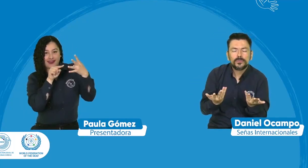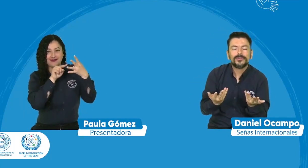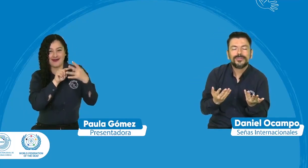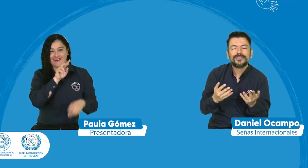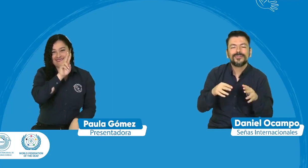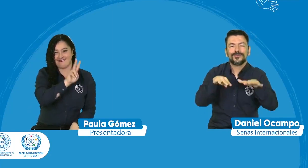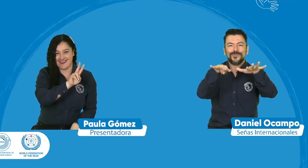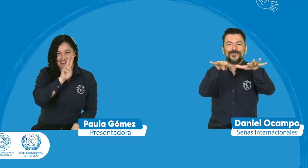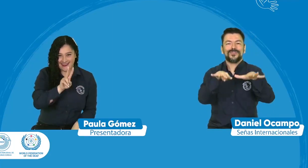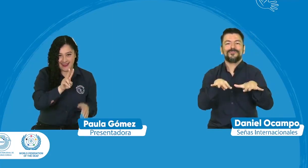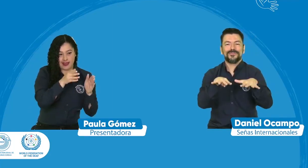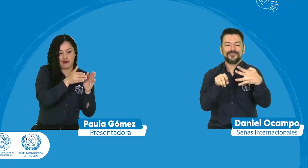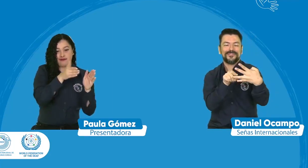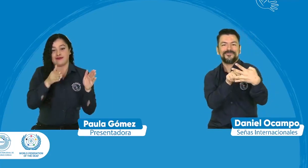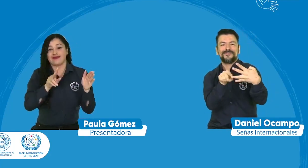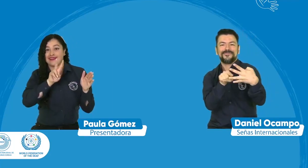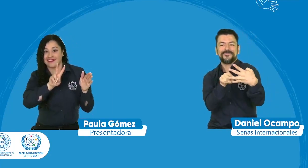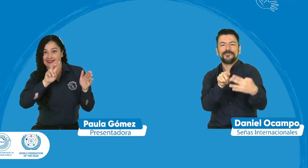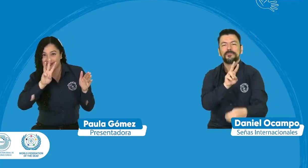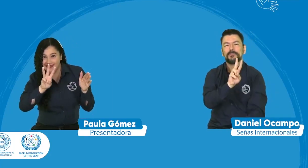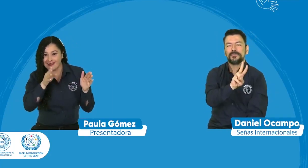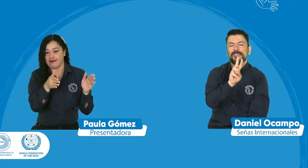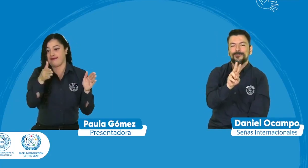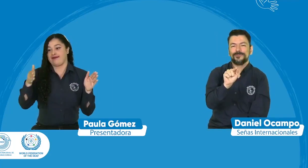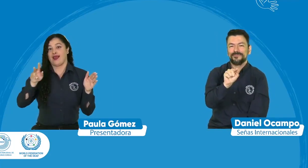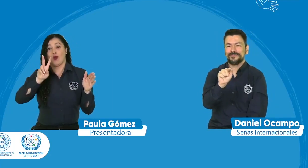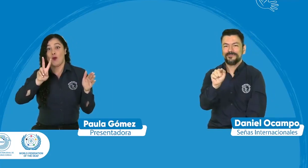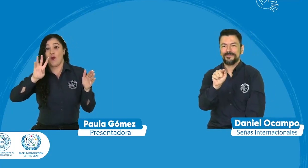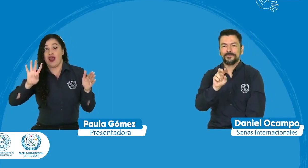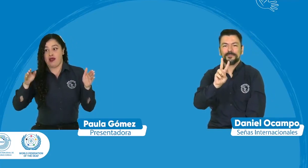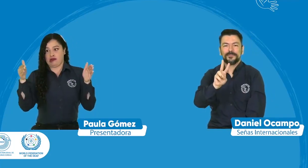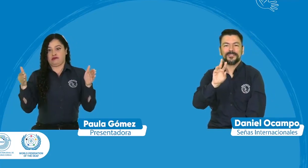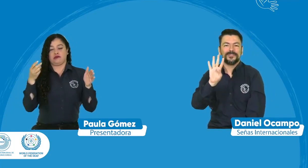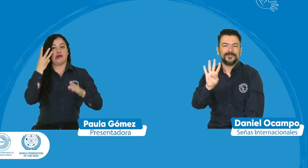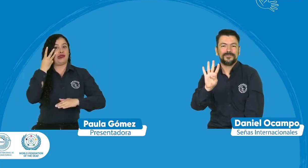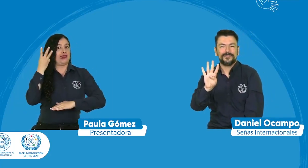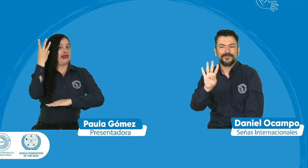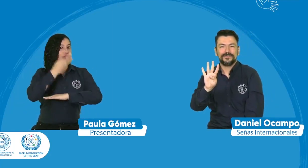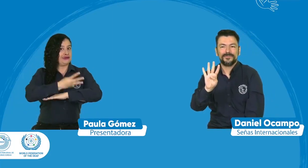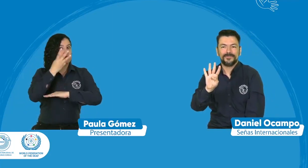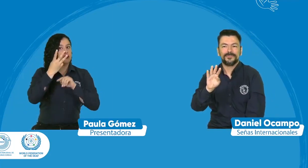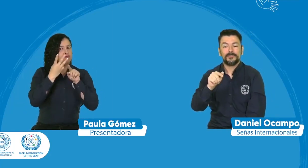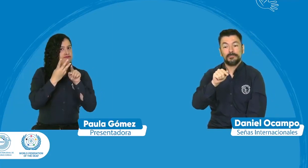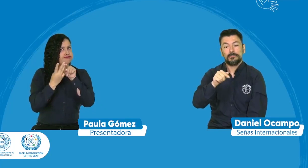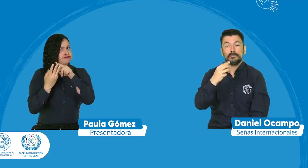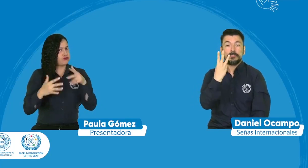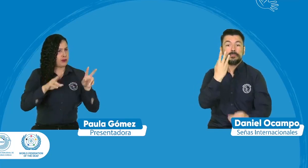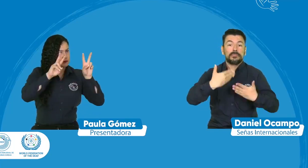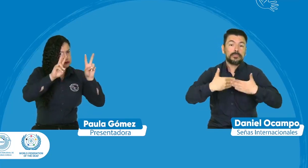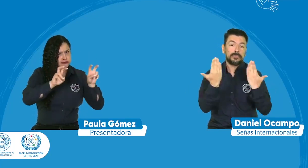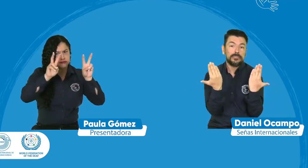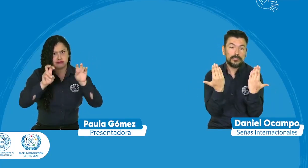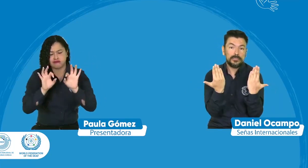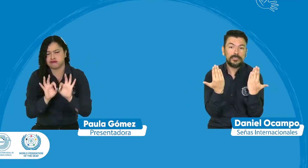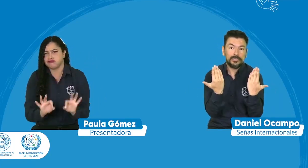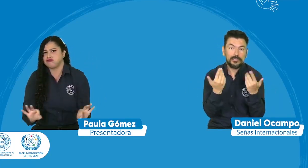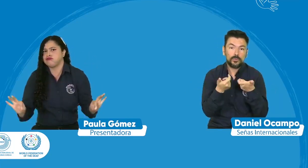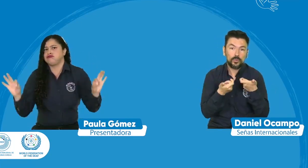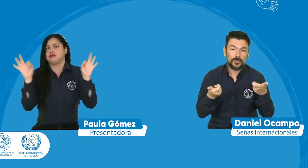en la tercera semana desde el 22 al 22 23 y 24 de septiembre van a ser tres